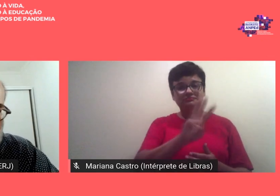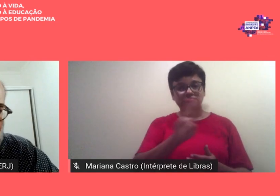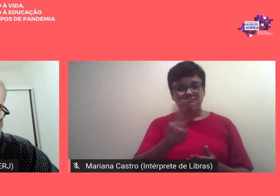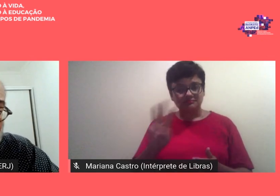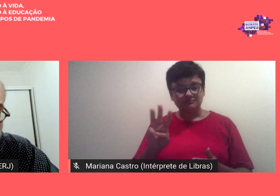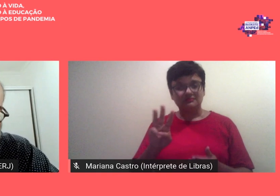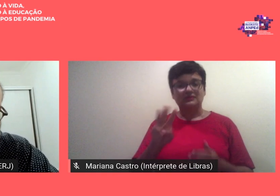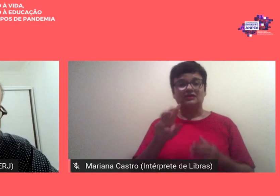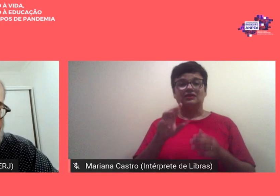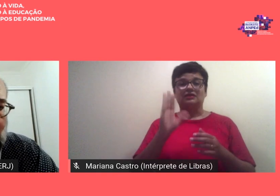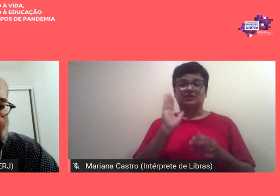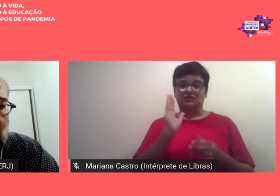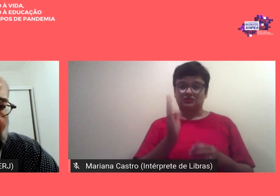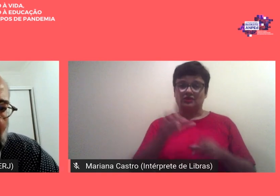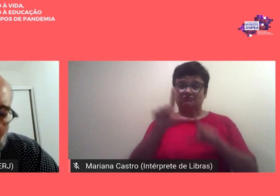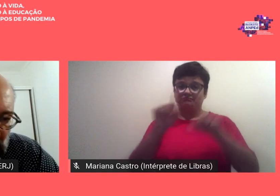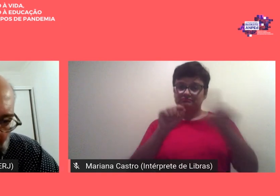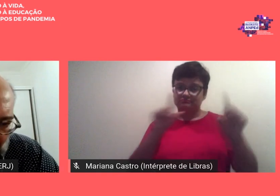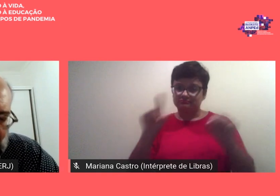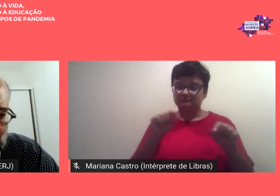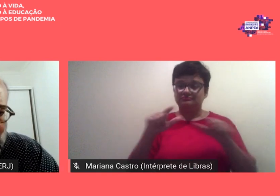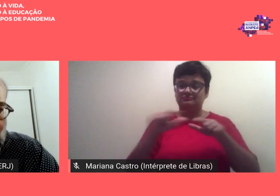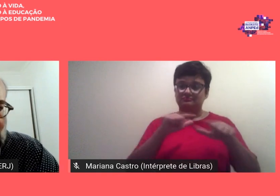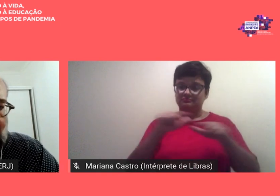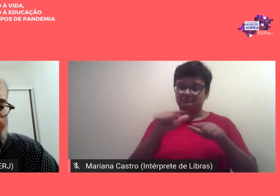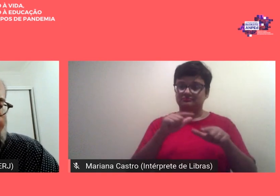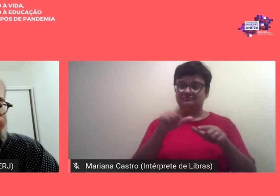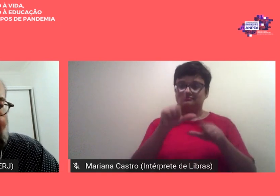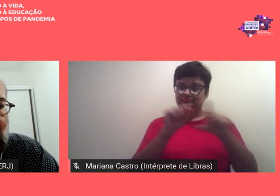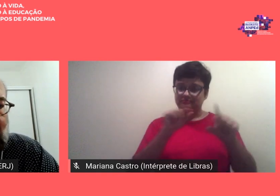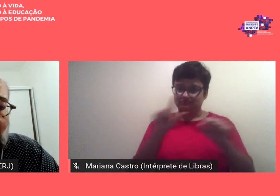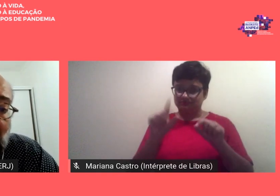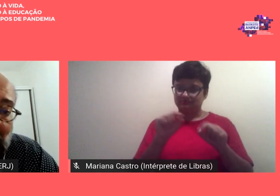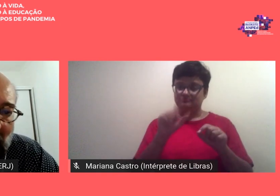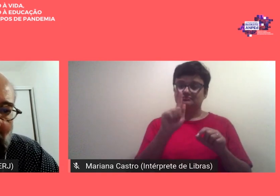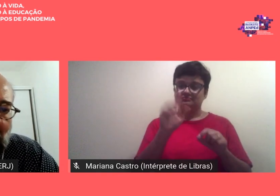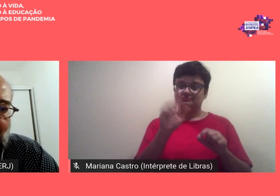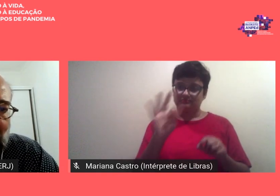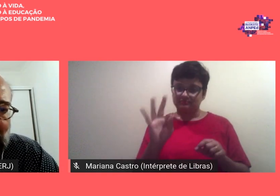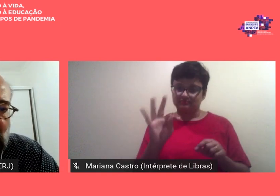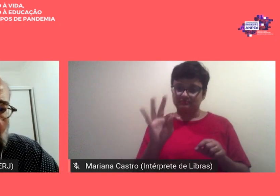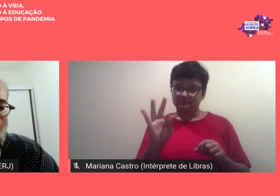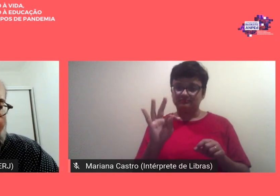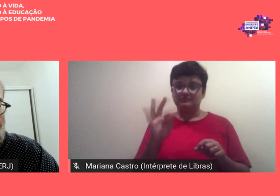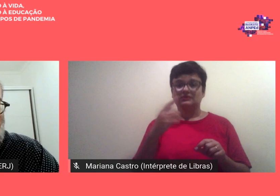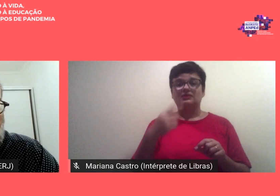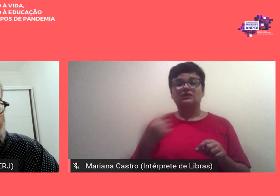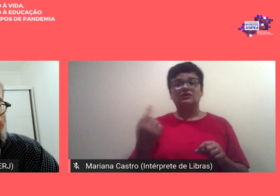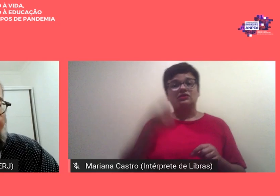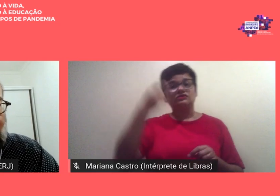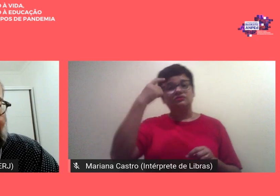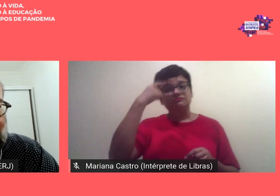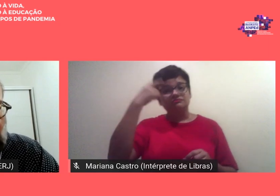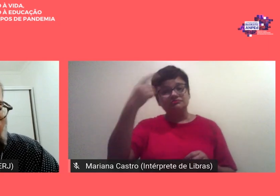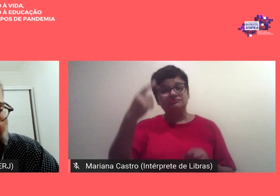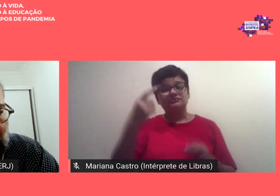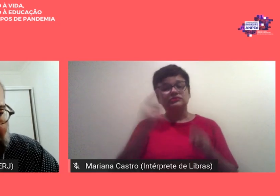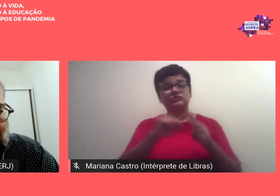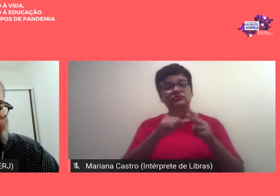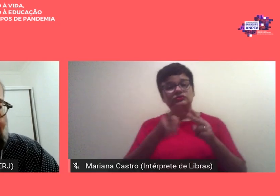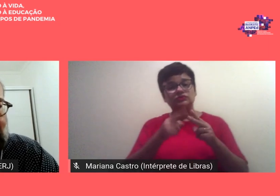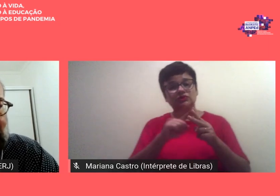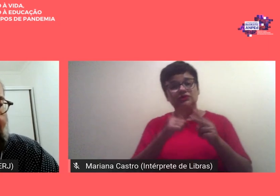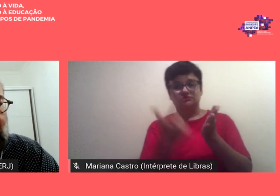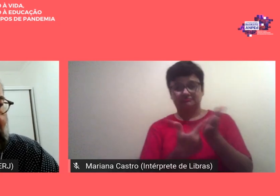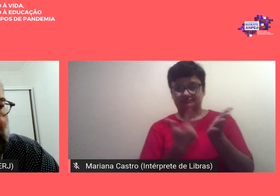escolhidos por mérito indicados pelos GTs e a ideia é que esses dois e-books sejam